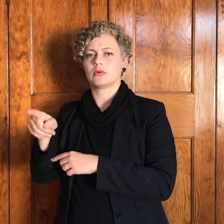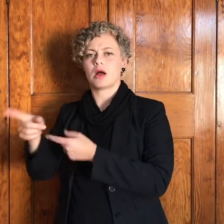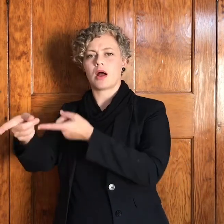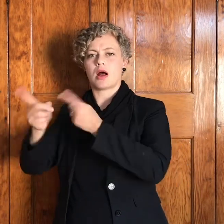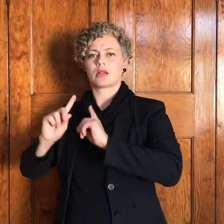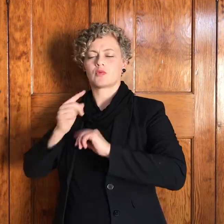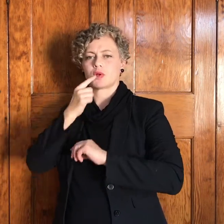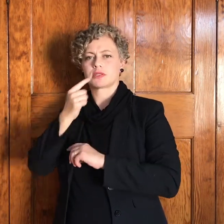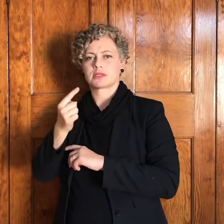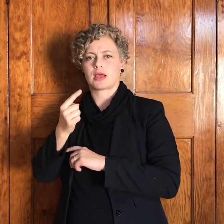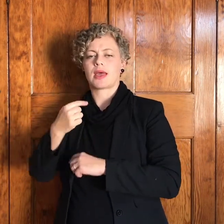ek is die bedreer